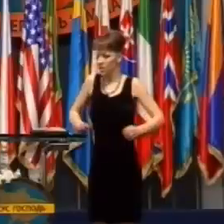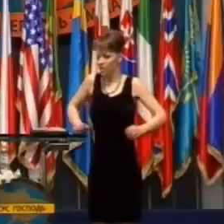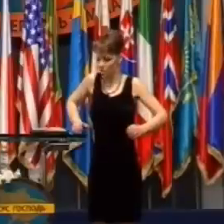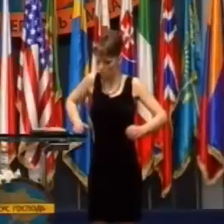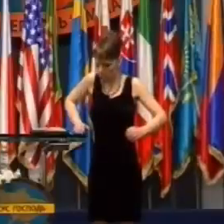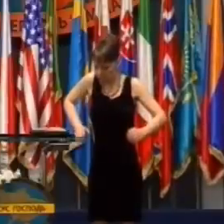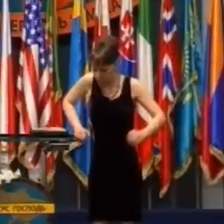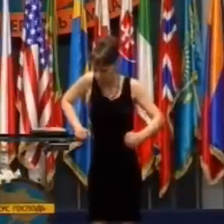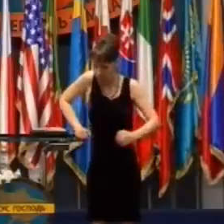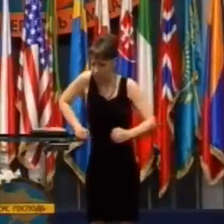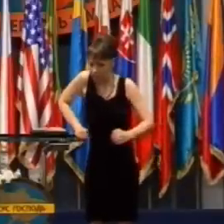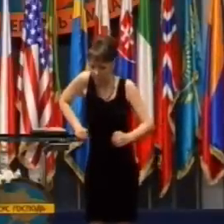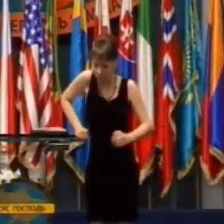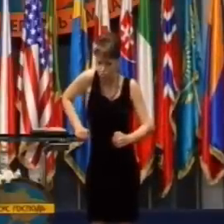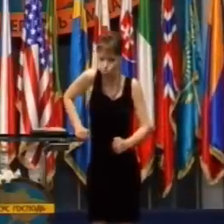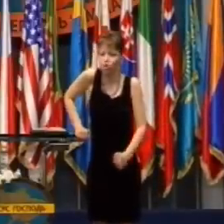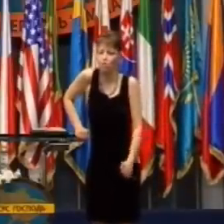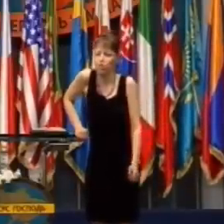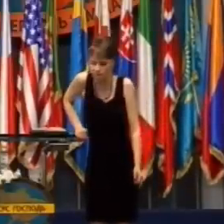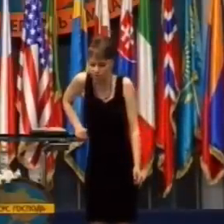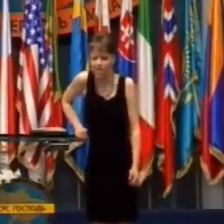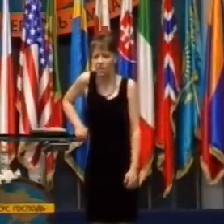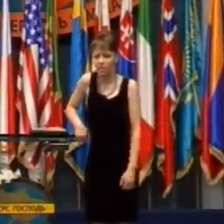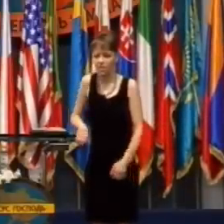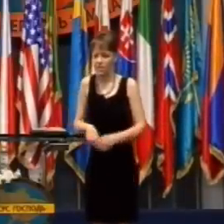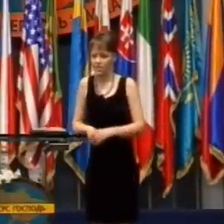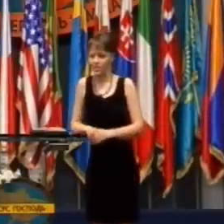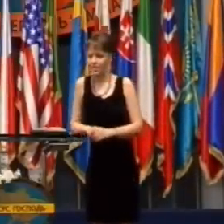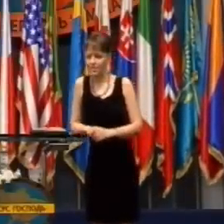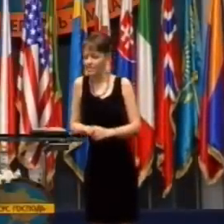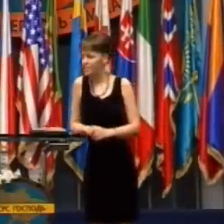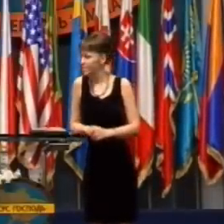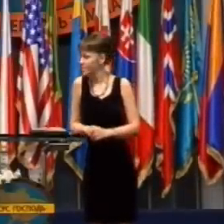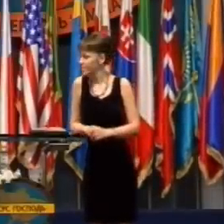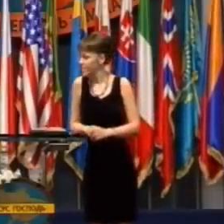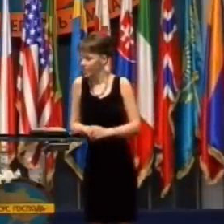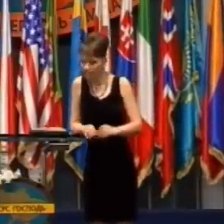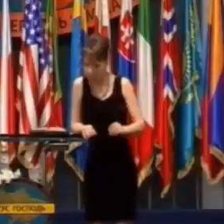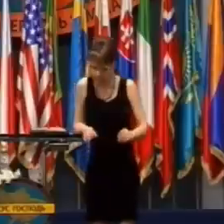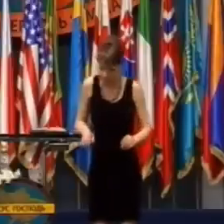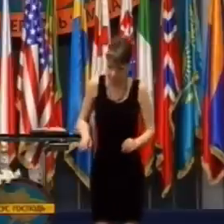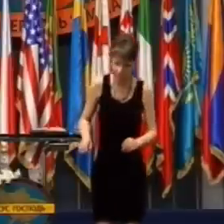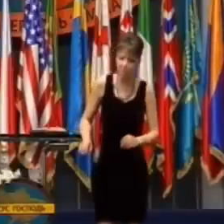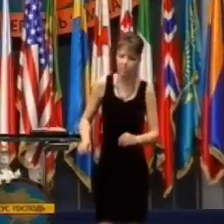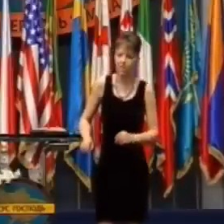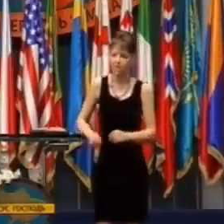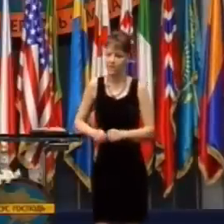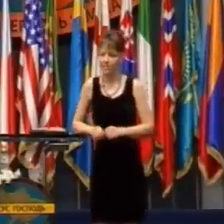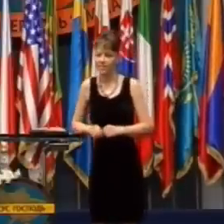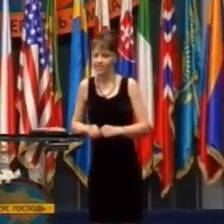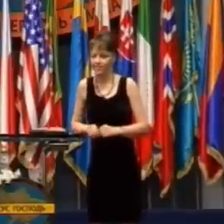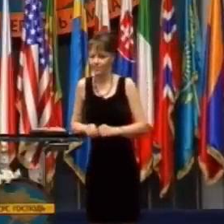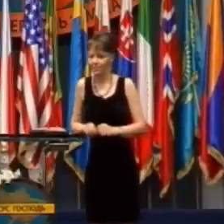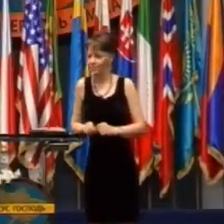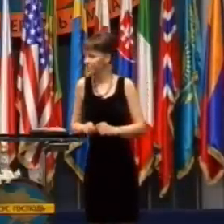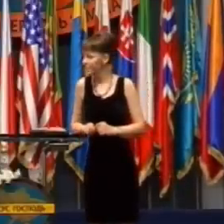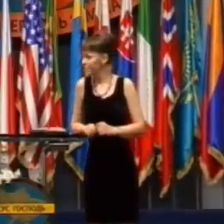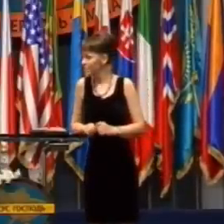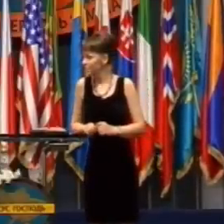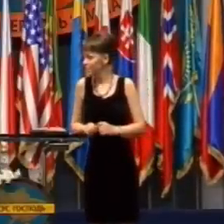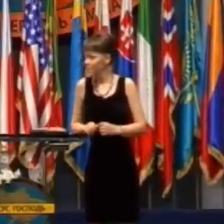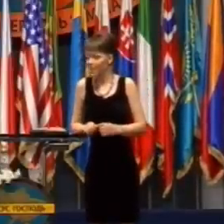a postavila sa pri kraji postele a začala pomaličky kráčať.